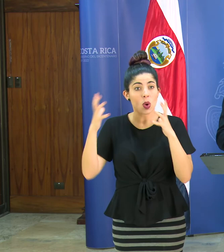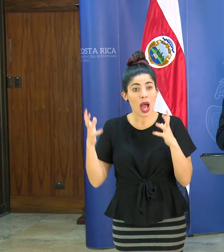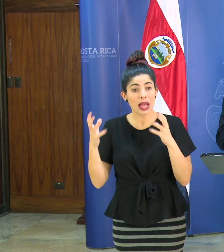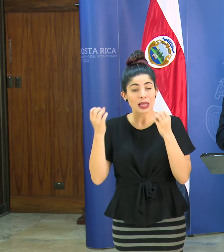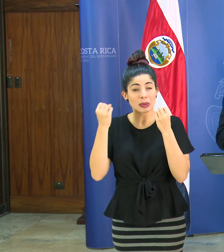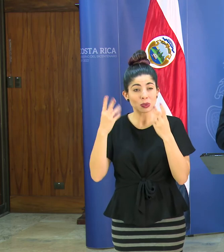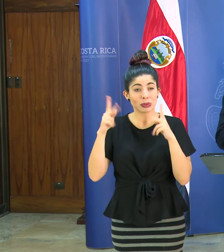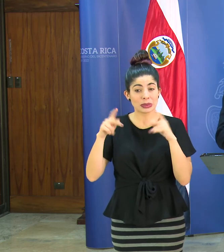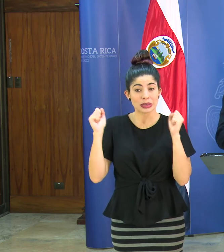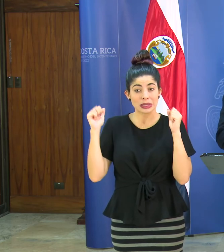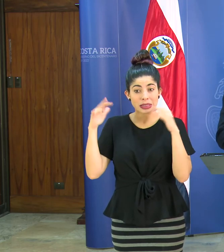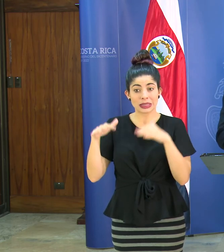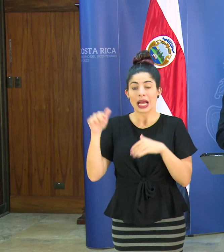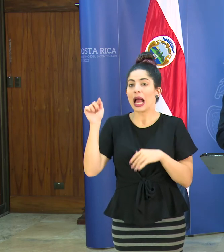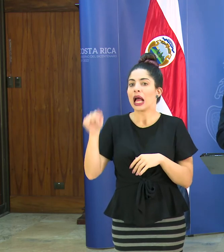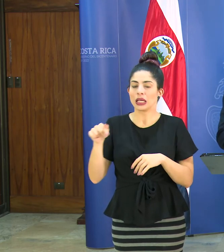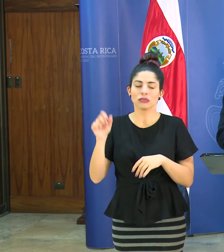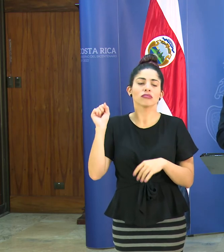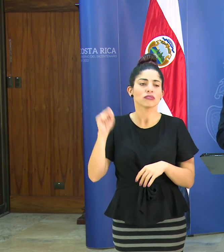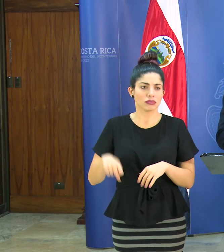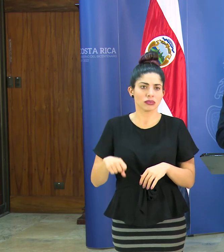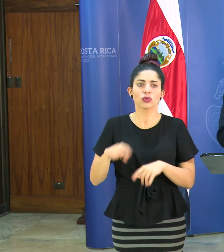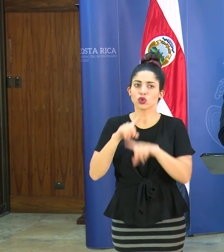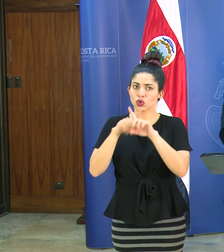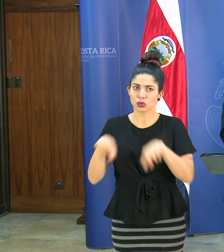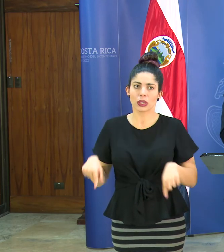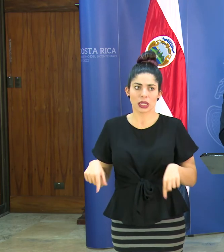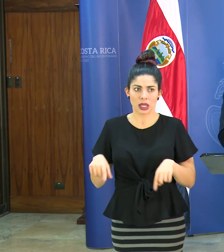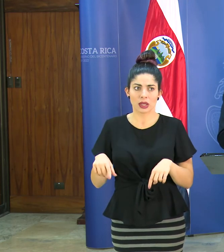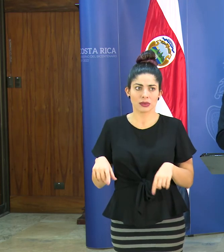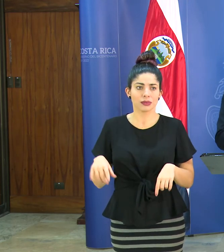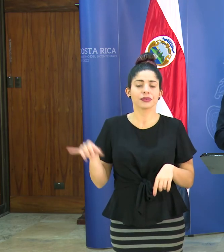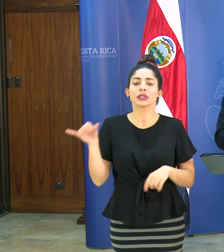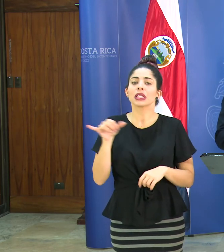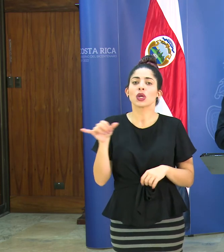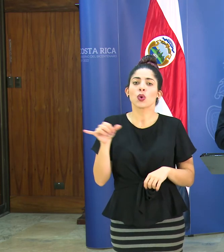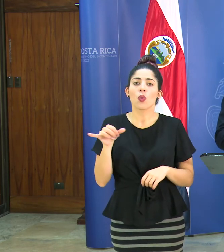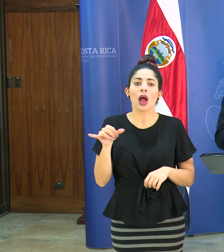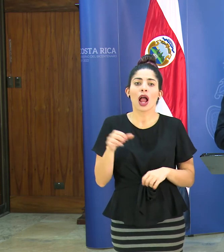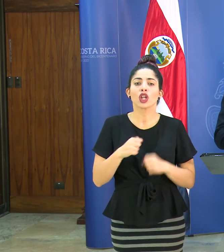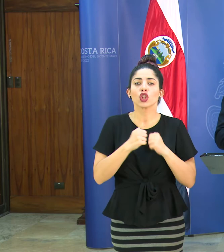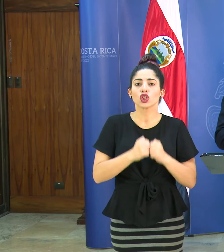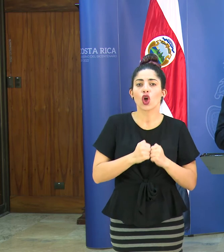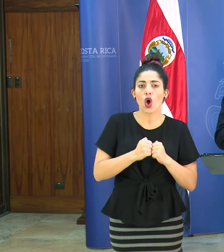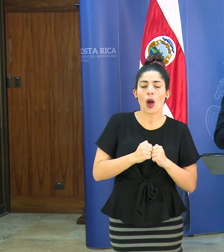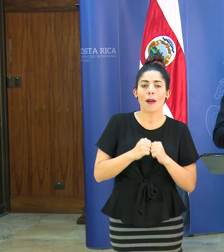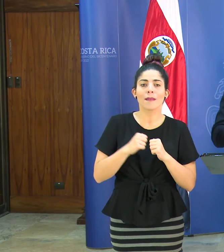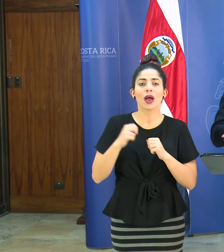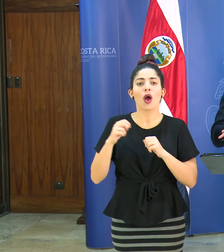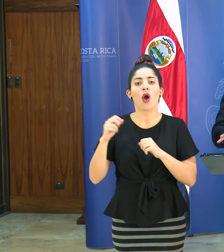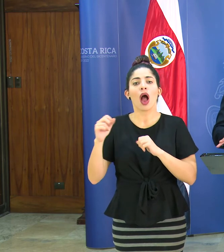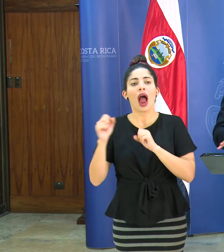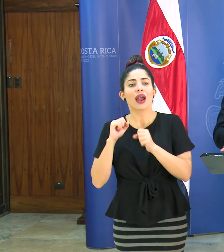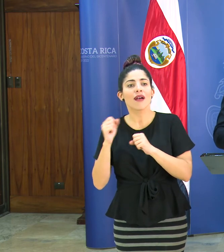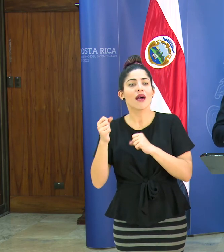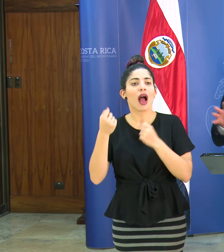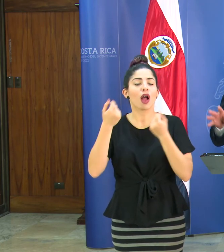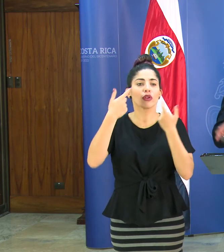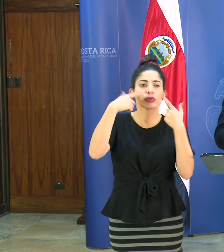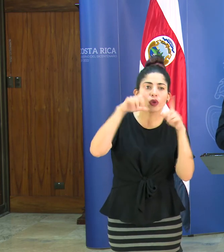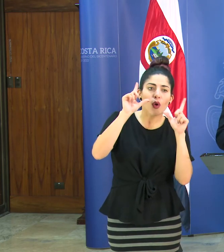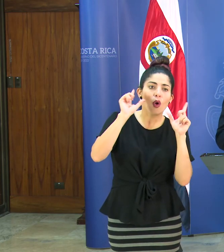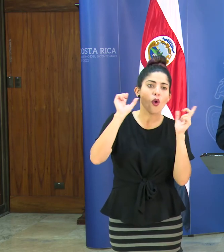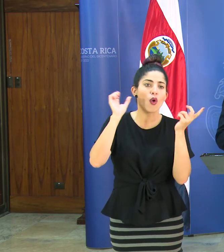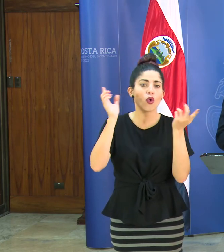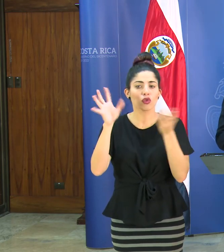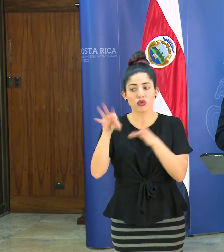concentración mucho mayor esas si se están considerando suspender igual que por ejemplo los topes o los carnavales o los toros